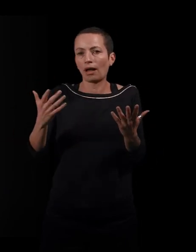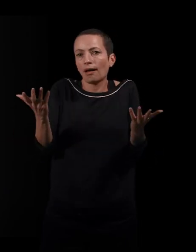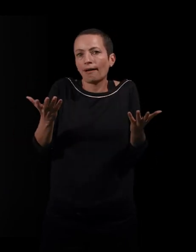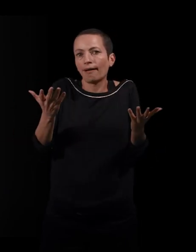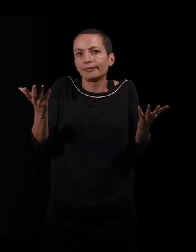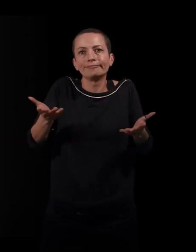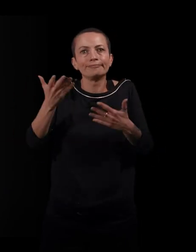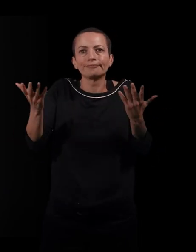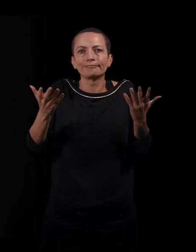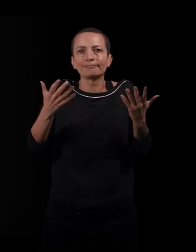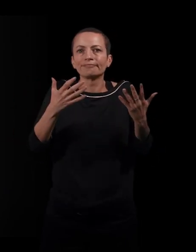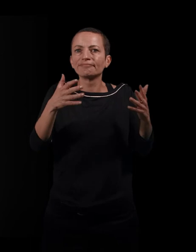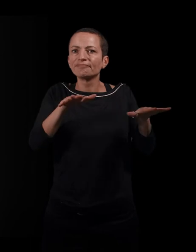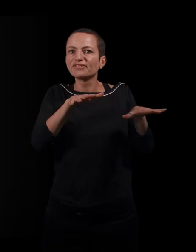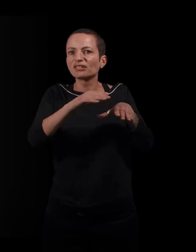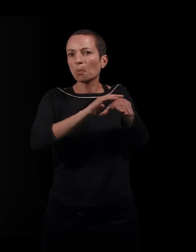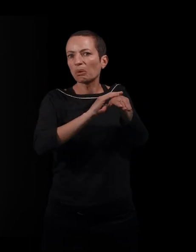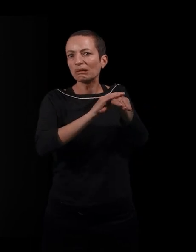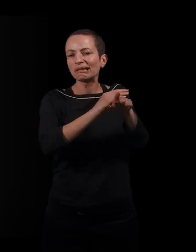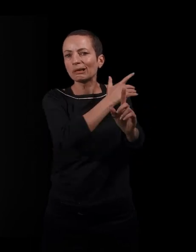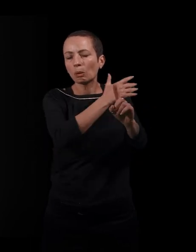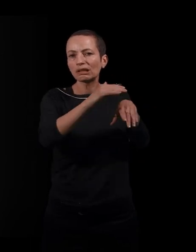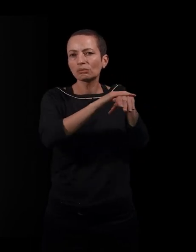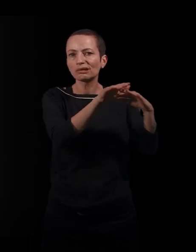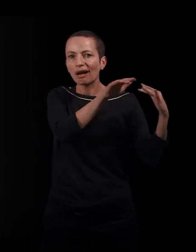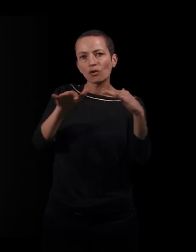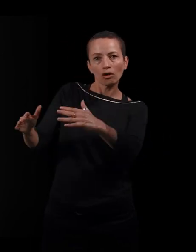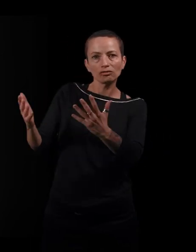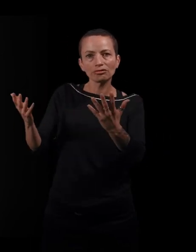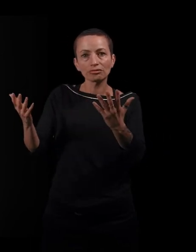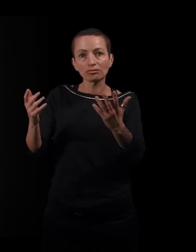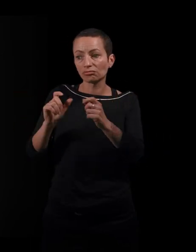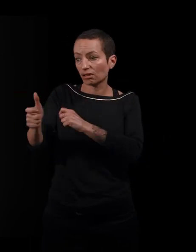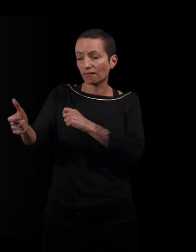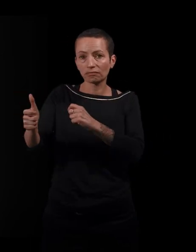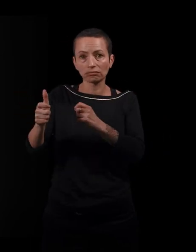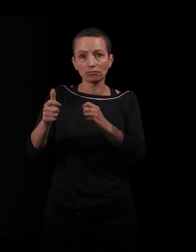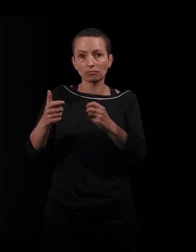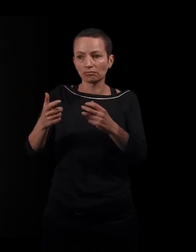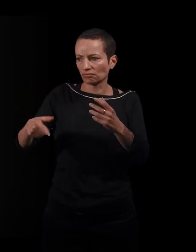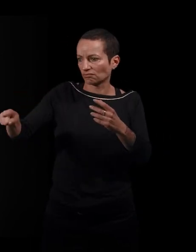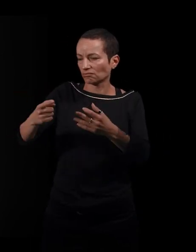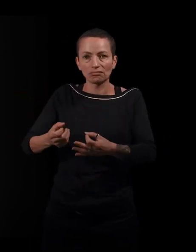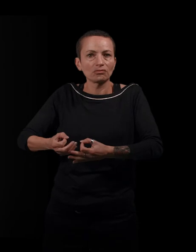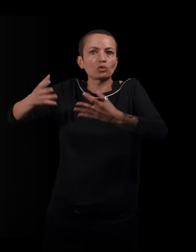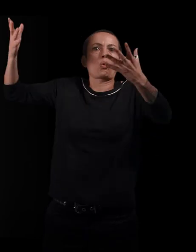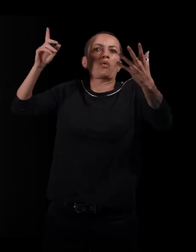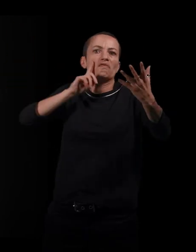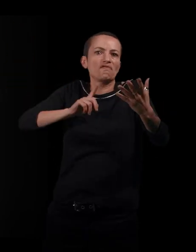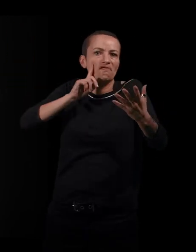mécanismes politiques, de ces contextes politiques qui font qu'elles deviennent des surnuméraires, qu'elles deviennent des indésirables et qu'elles sont aussi travaillées par la